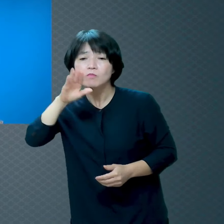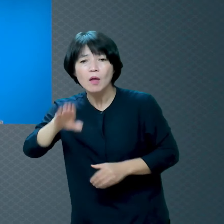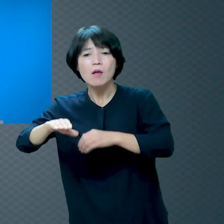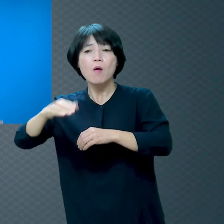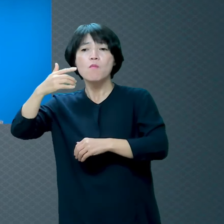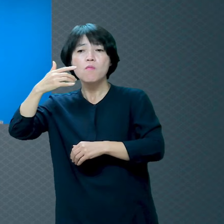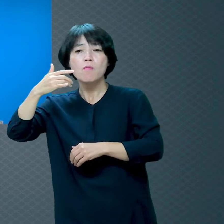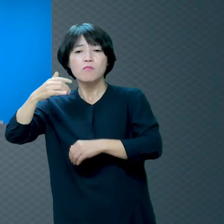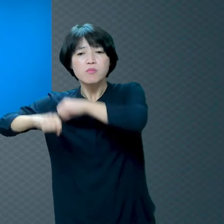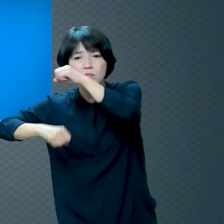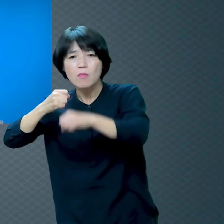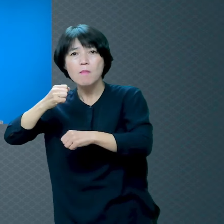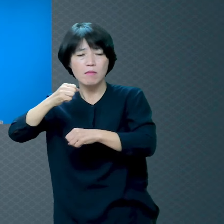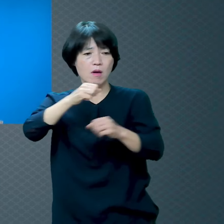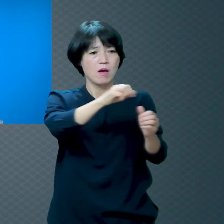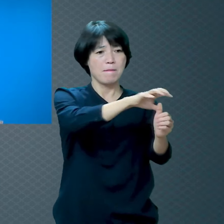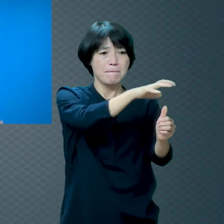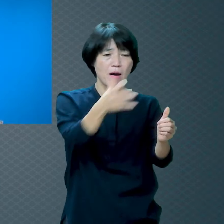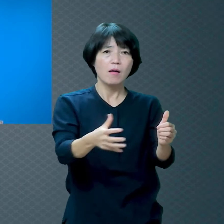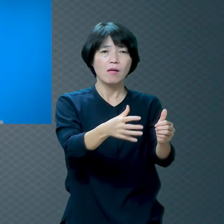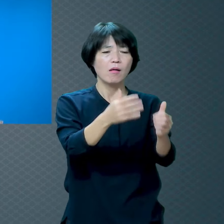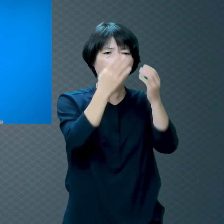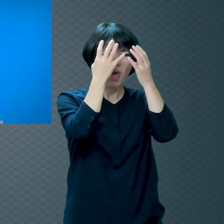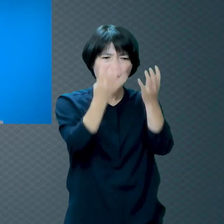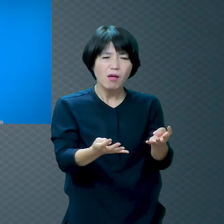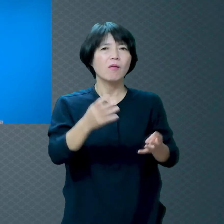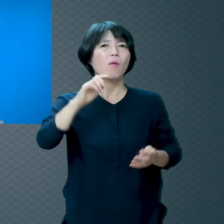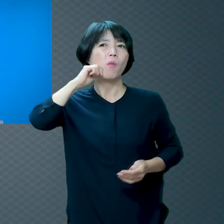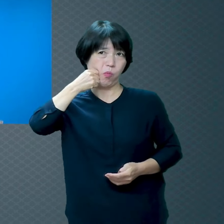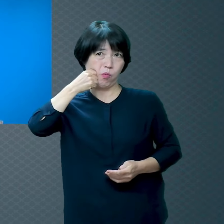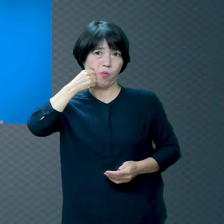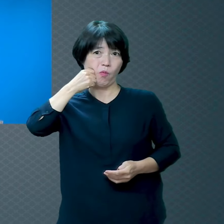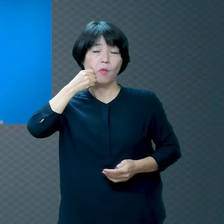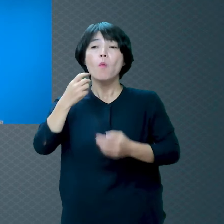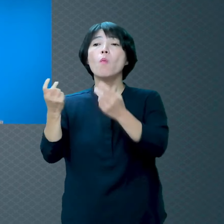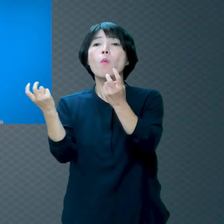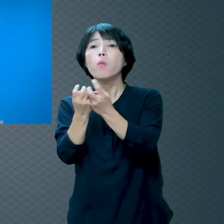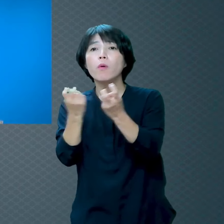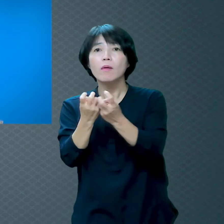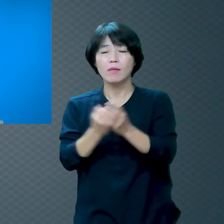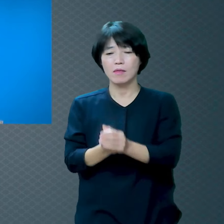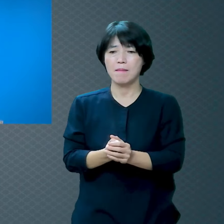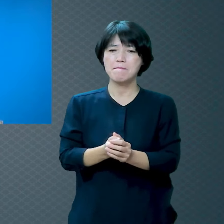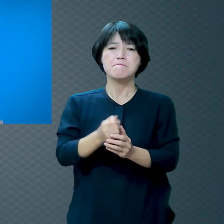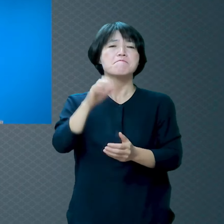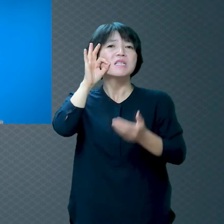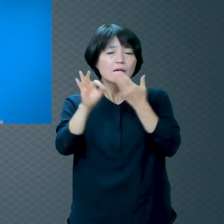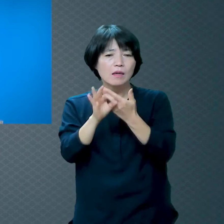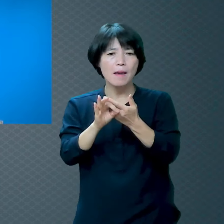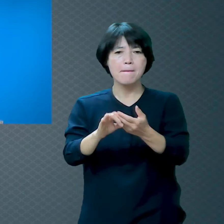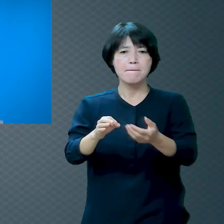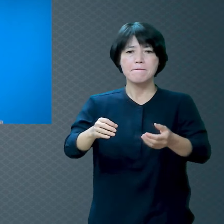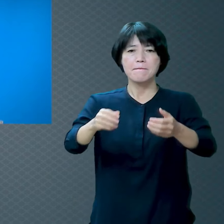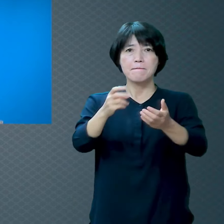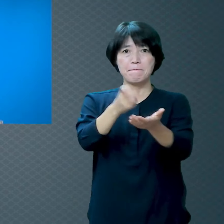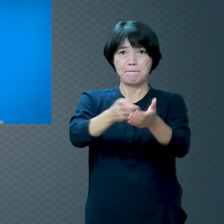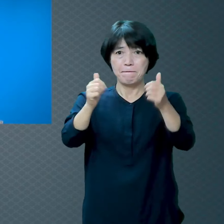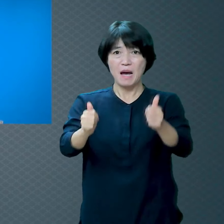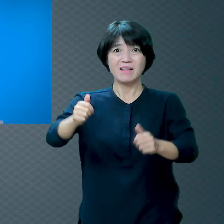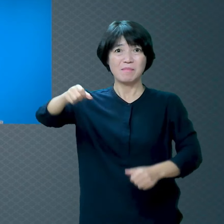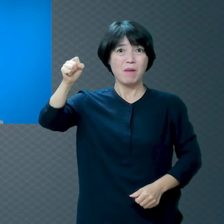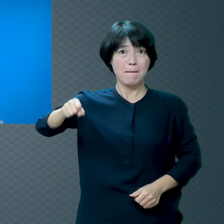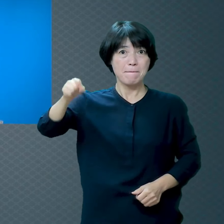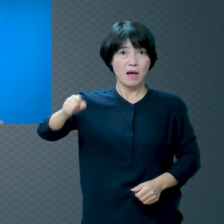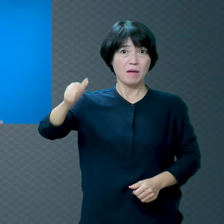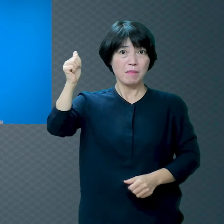감옥에 가 있는 동안에는 빼올 수가 없는 거예요 그런데 만약에 판사가 이 아들을 감옥에서